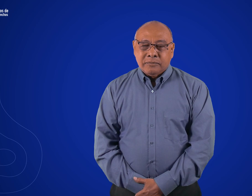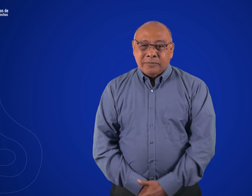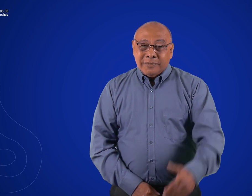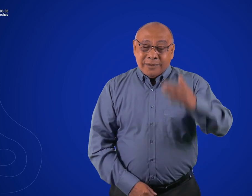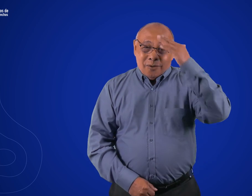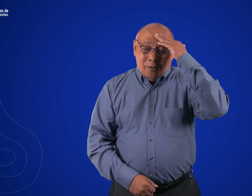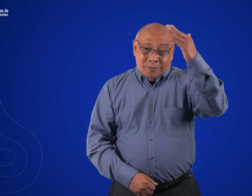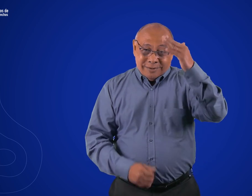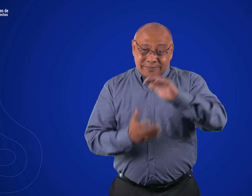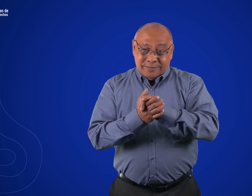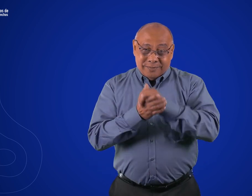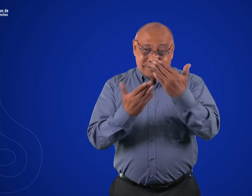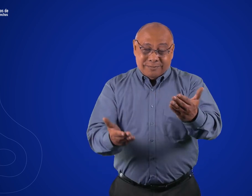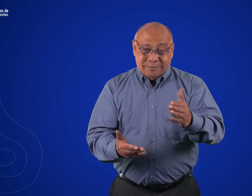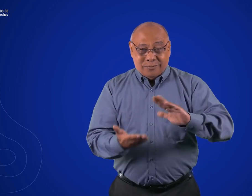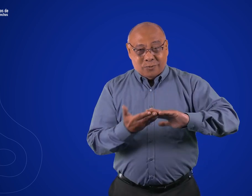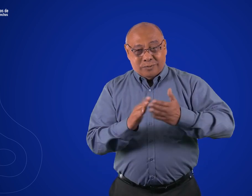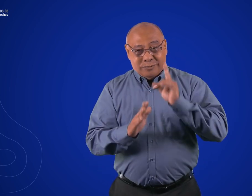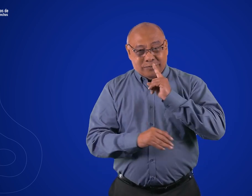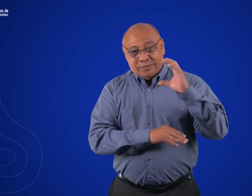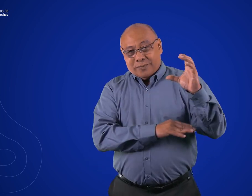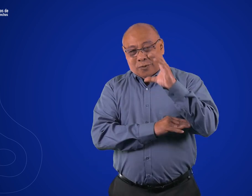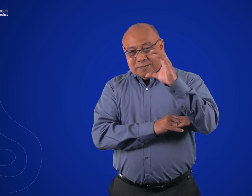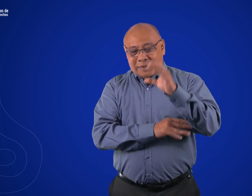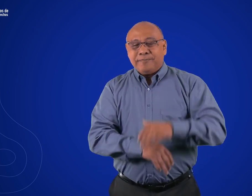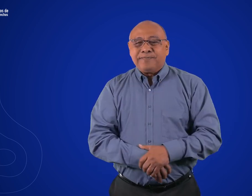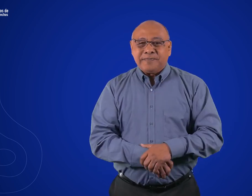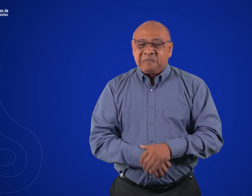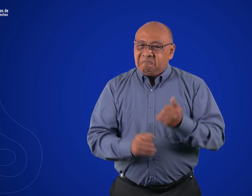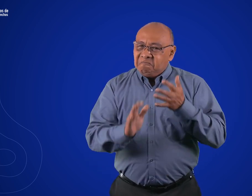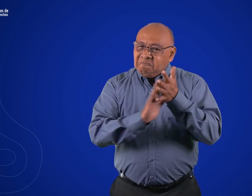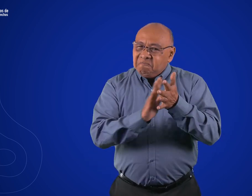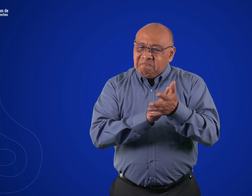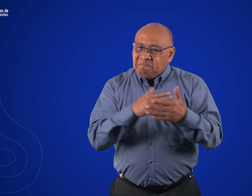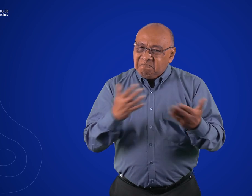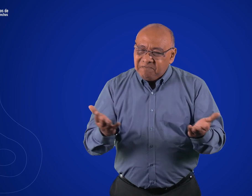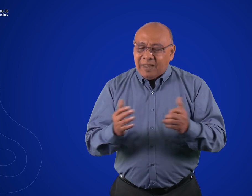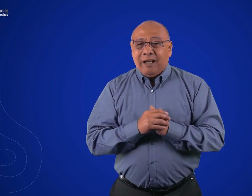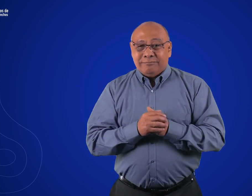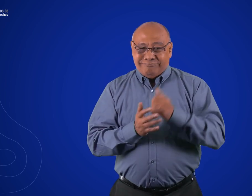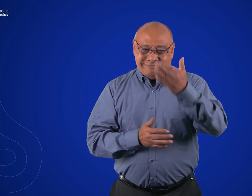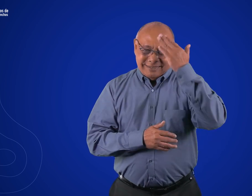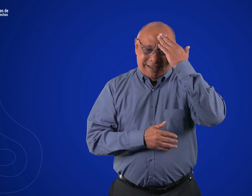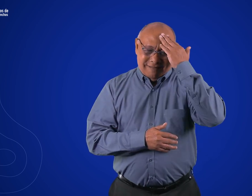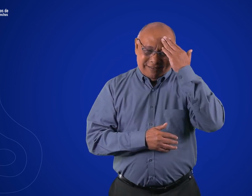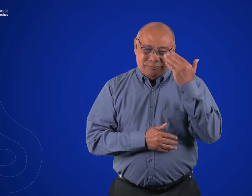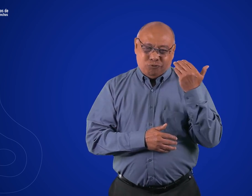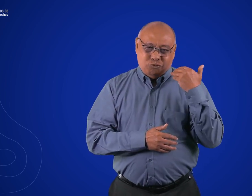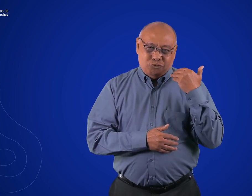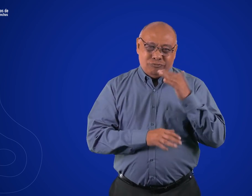Hola, un saludo a toda la comunidad sorda de Colombia. Les informamos. Como